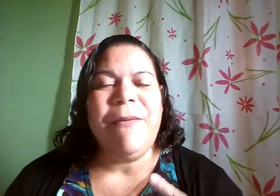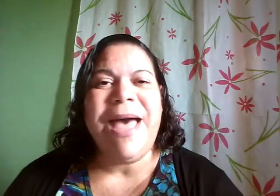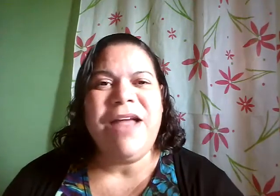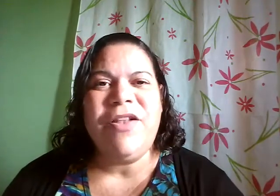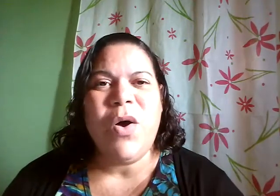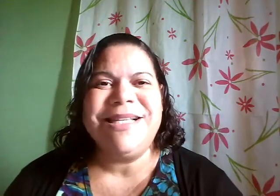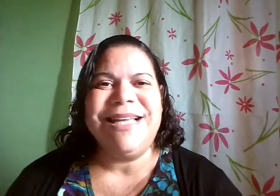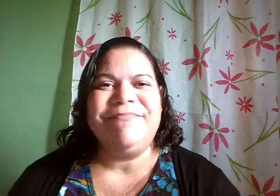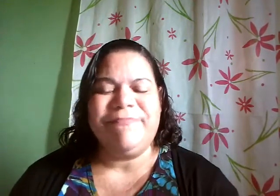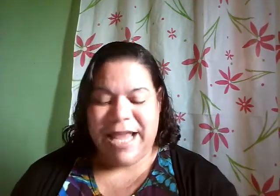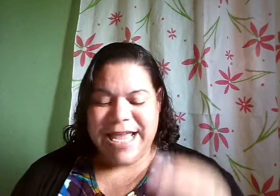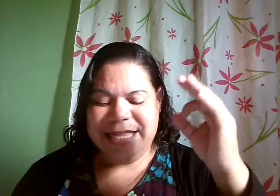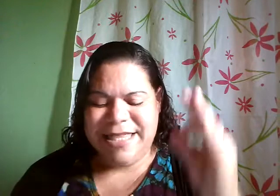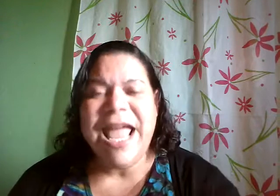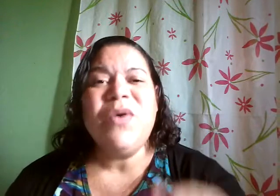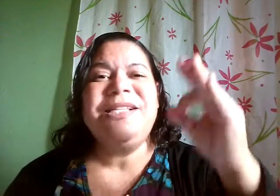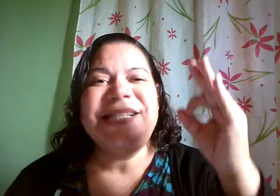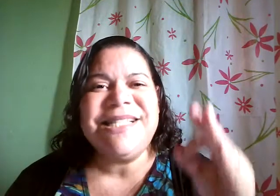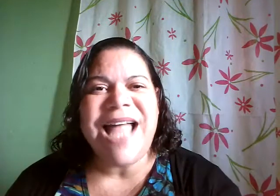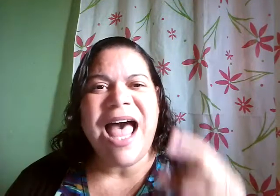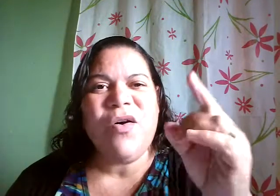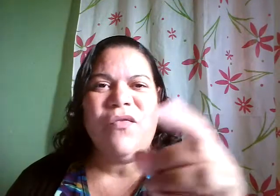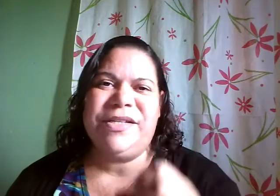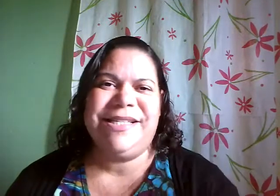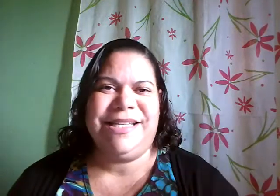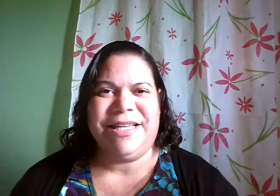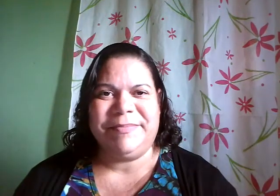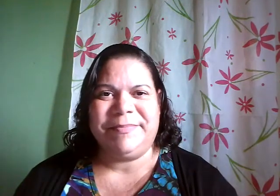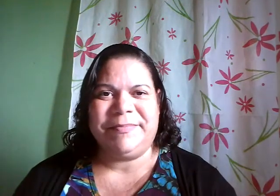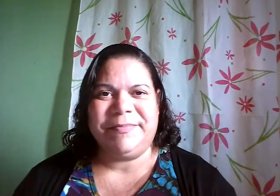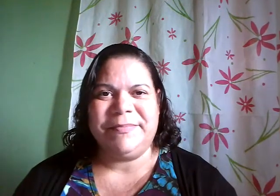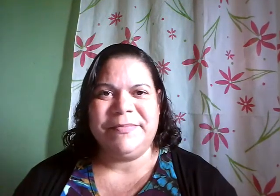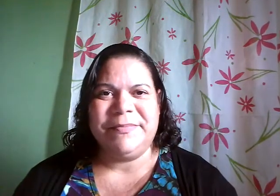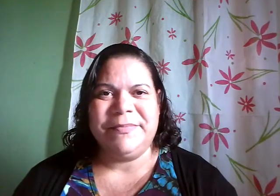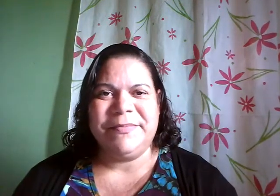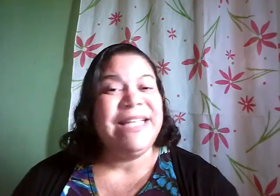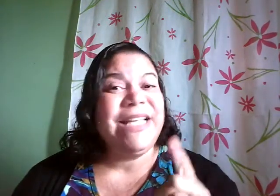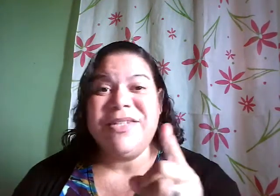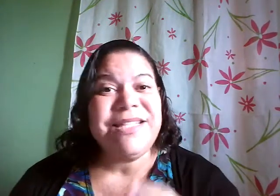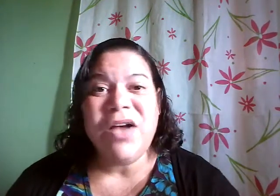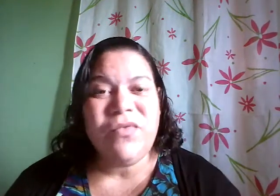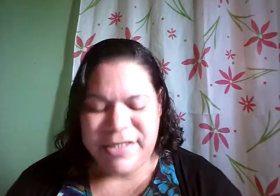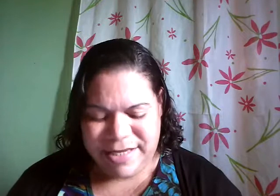maravilhosa. Deus está com você. Deus está com você.